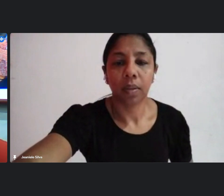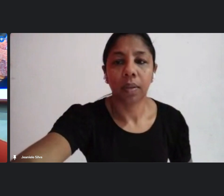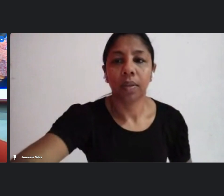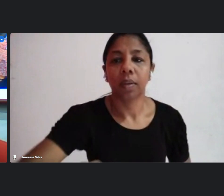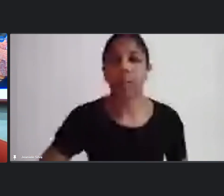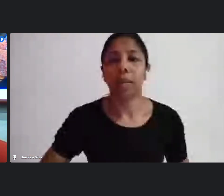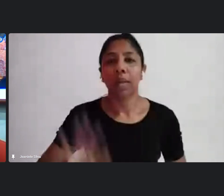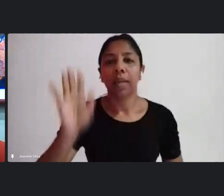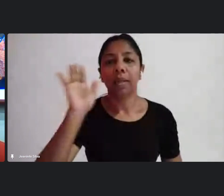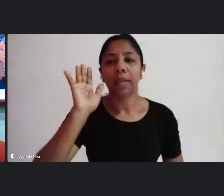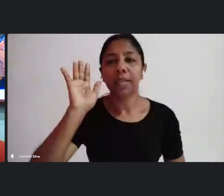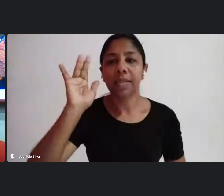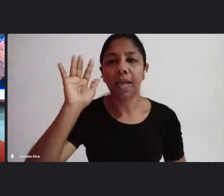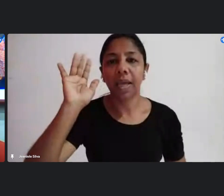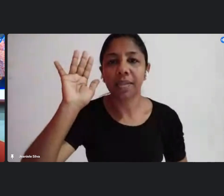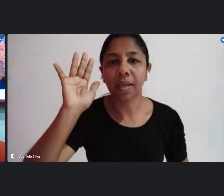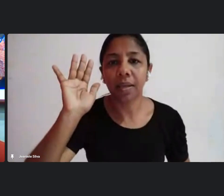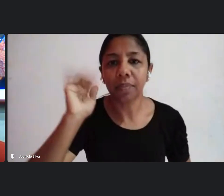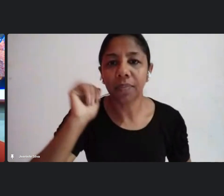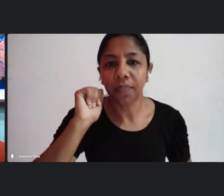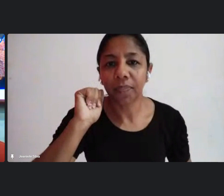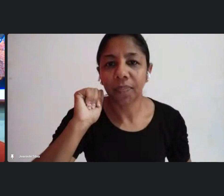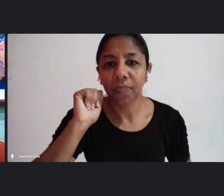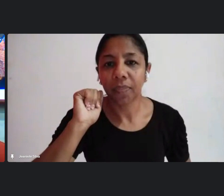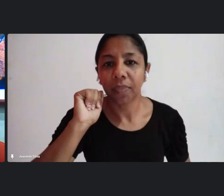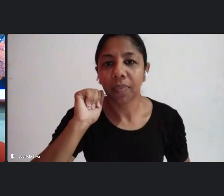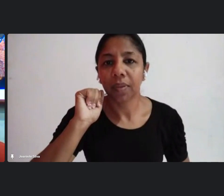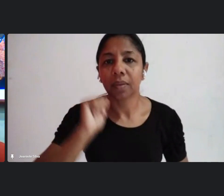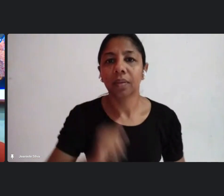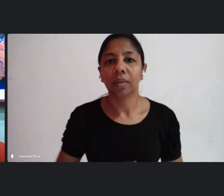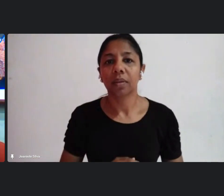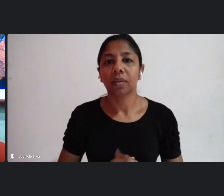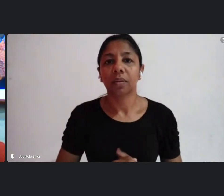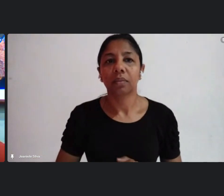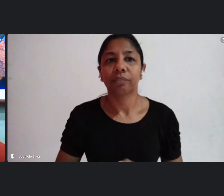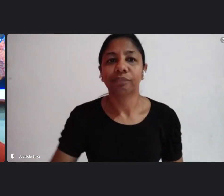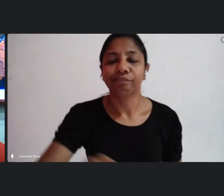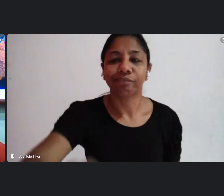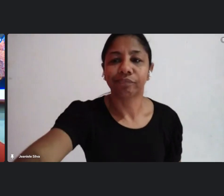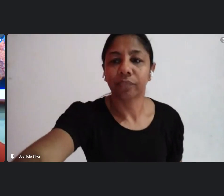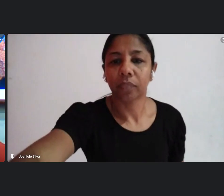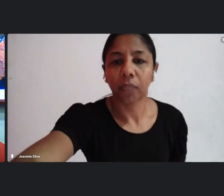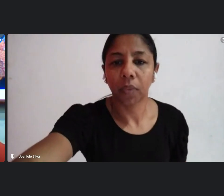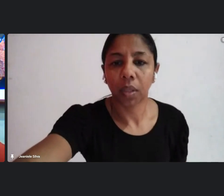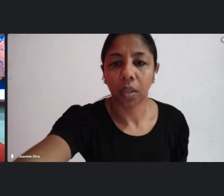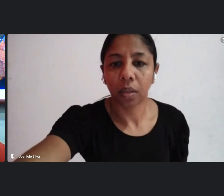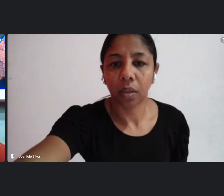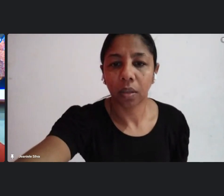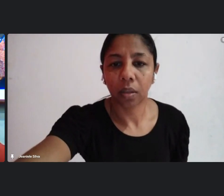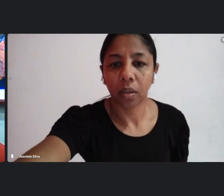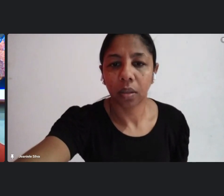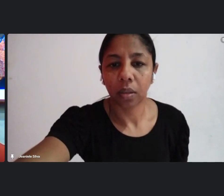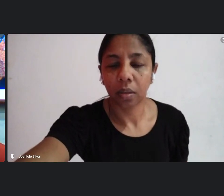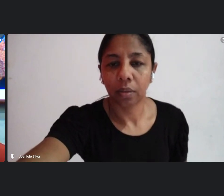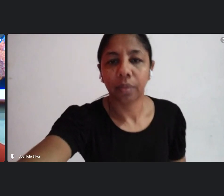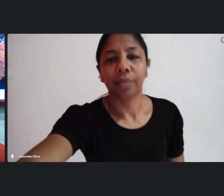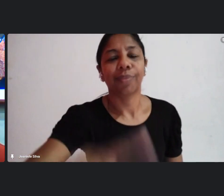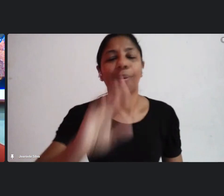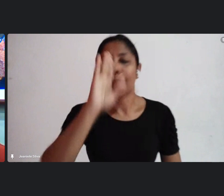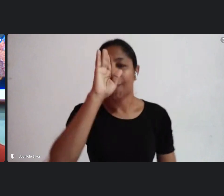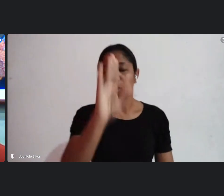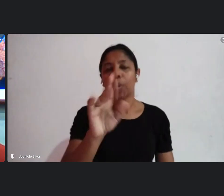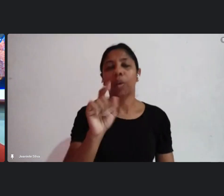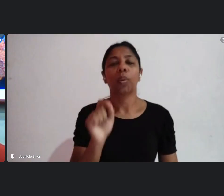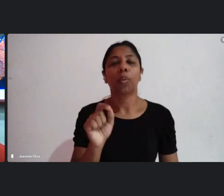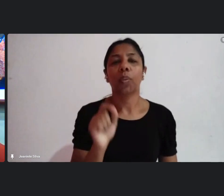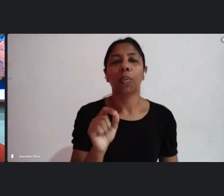do estado mas vocês aqui do carnaval entendem que é preciso seria uma prioridade ter algum